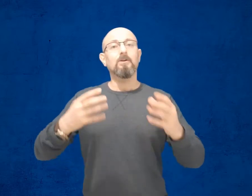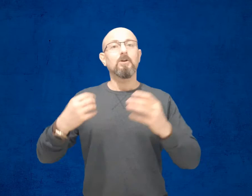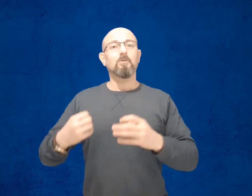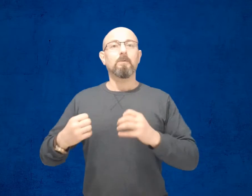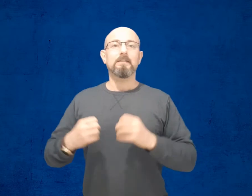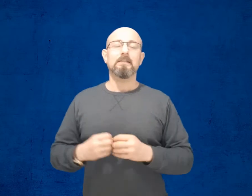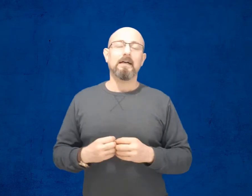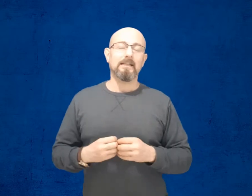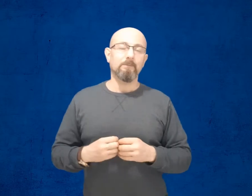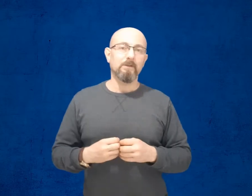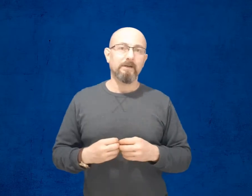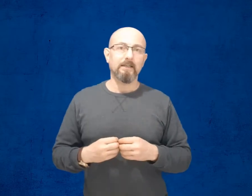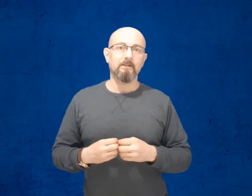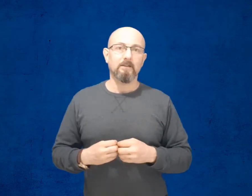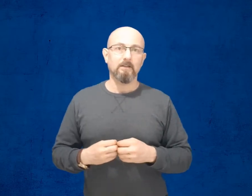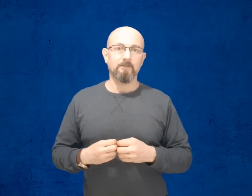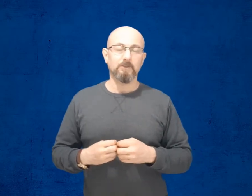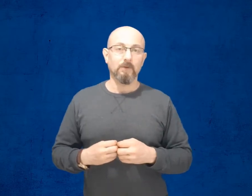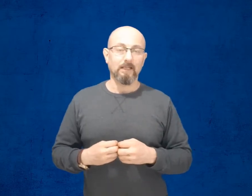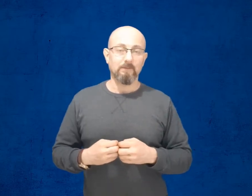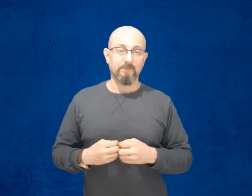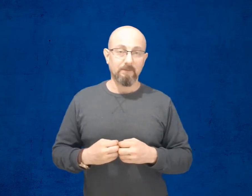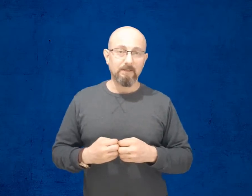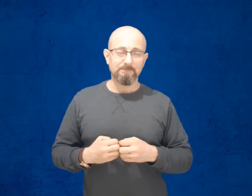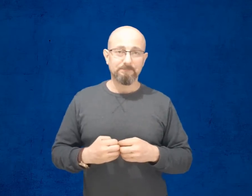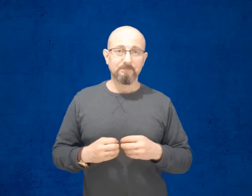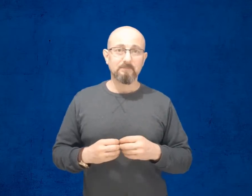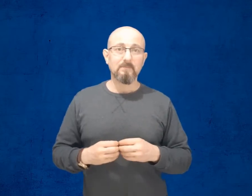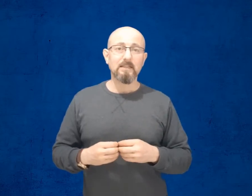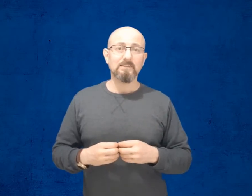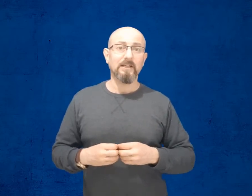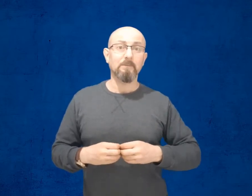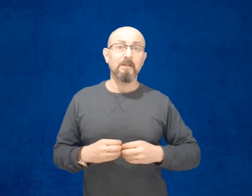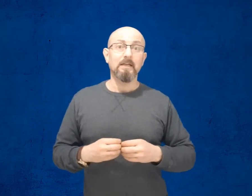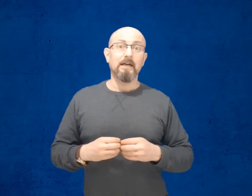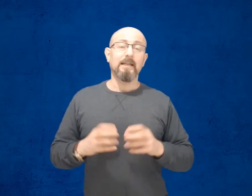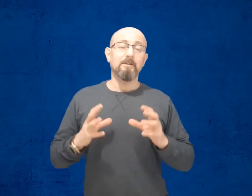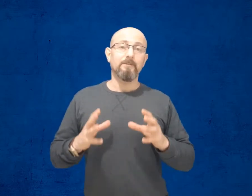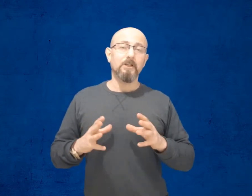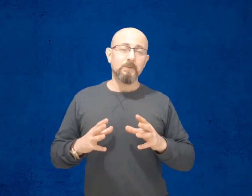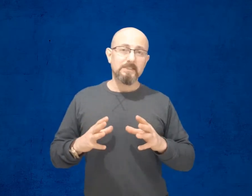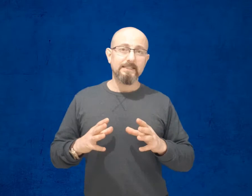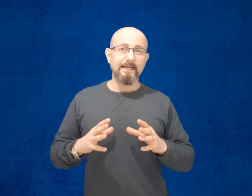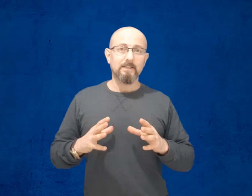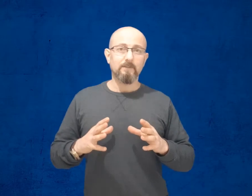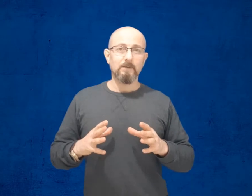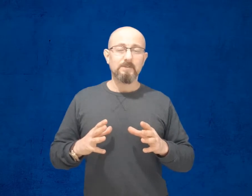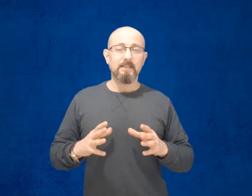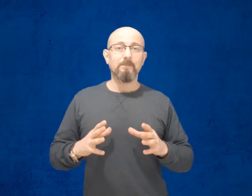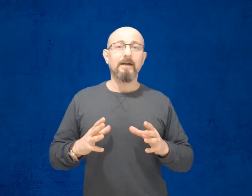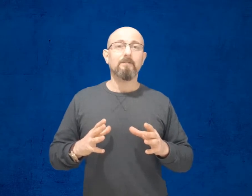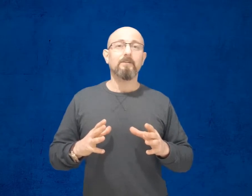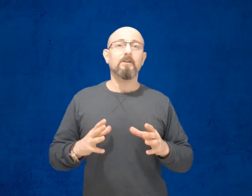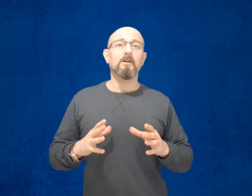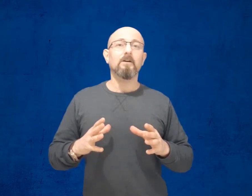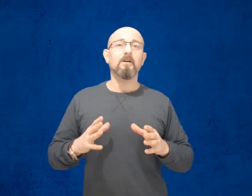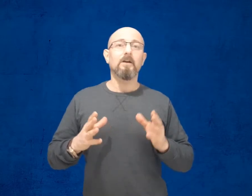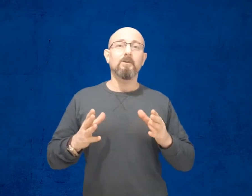وبعدين نكمل معنا الفيديو هذا طيب نحن نعرف أن لهم